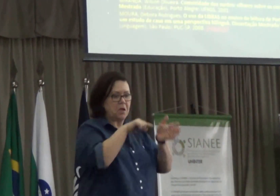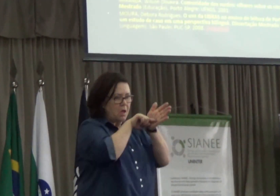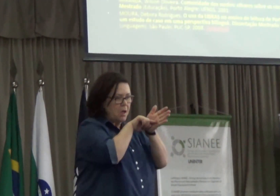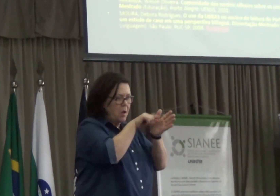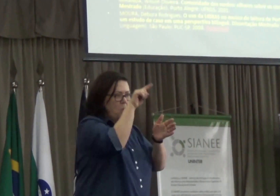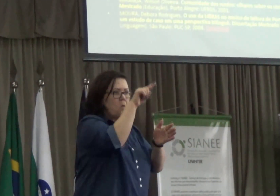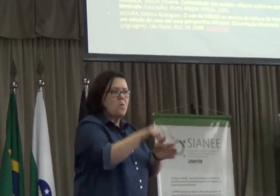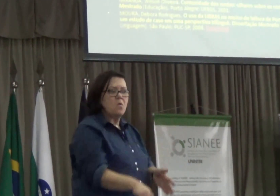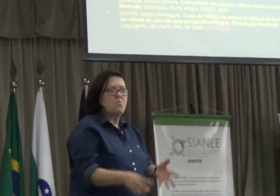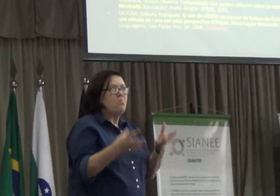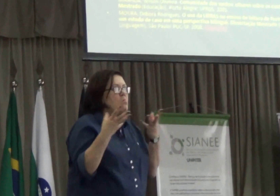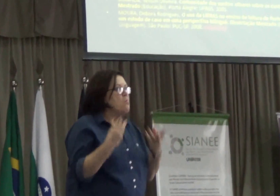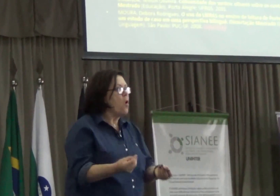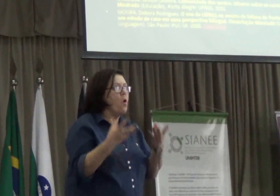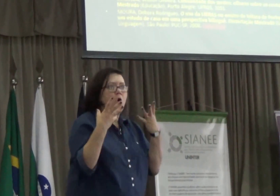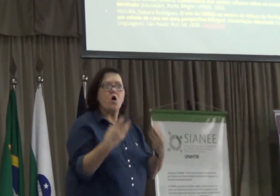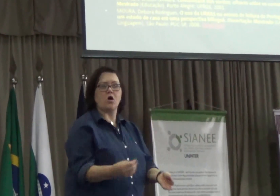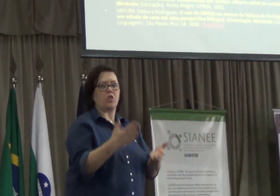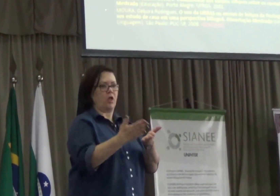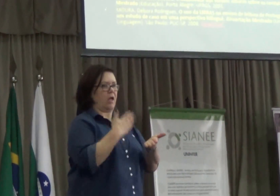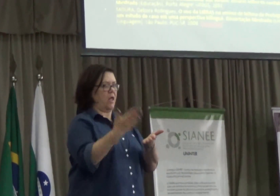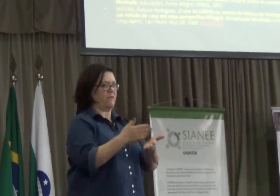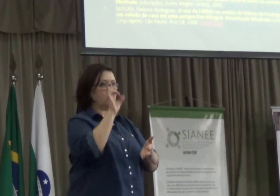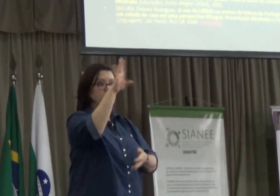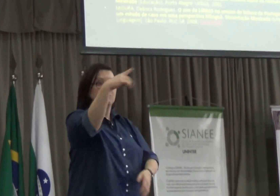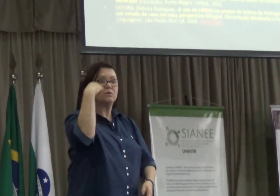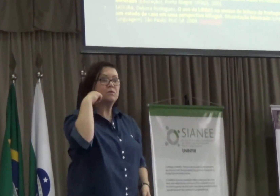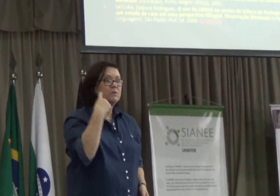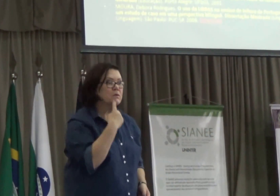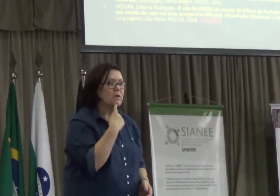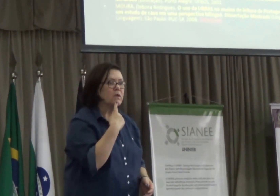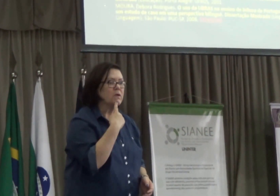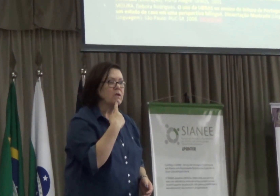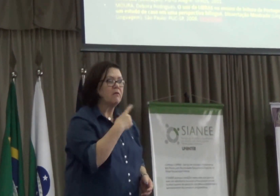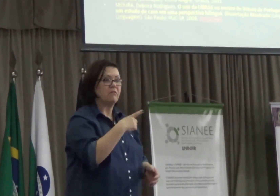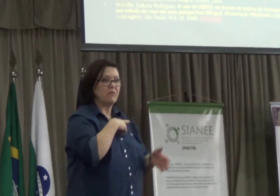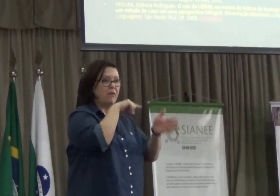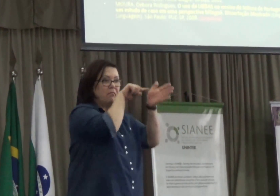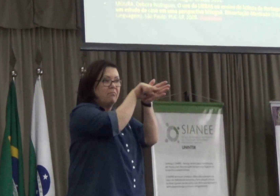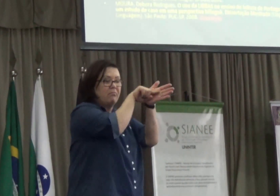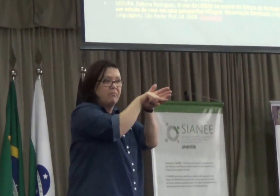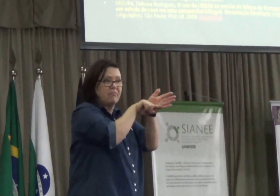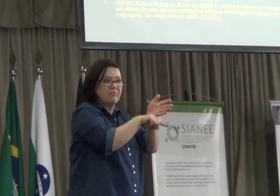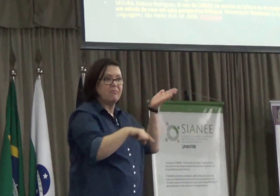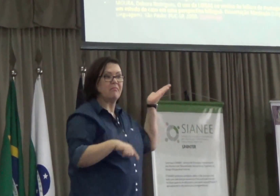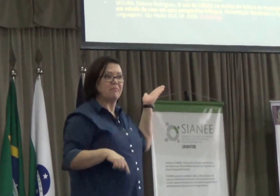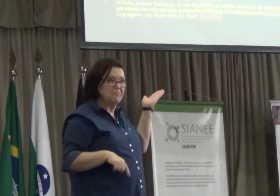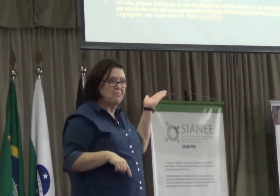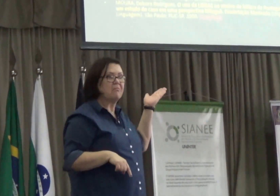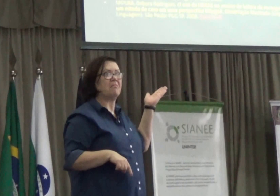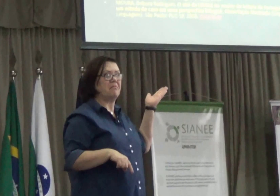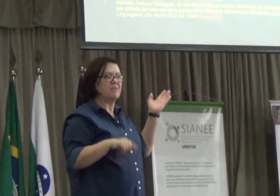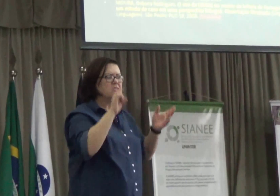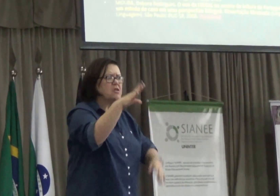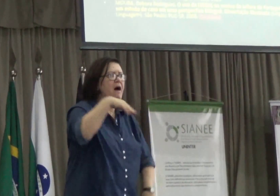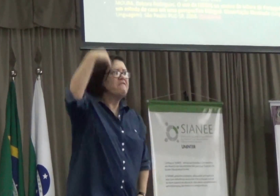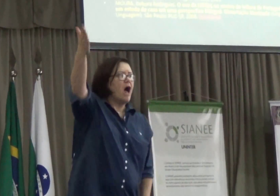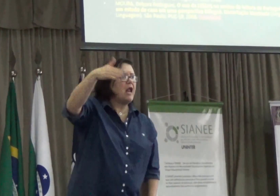Puxa, só para mostrar, olha quantas pesquisas esses surdos já desenvolveram, já pesquisaram.